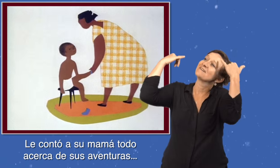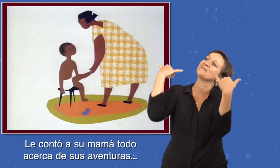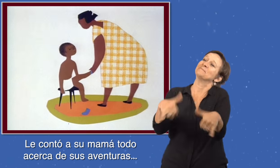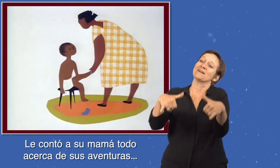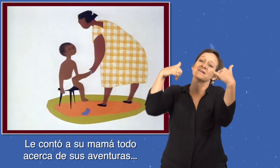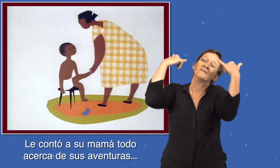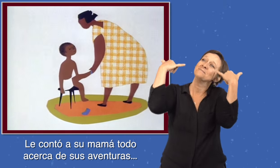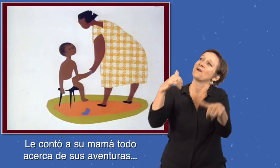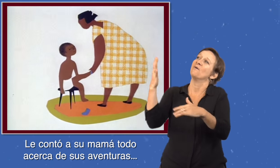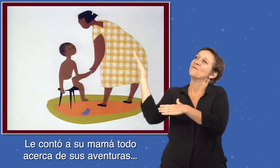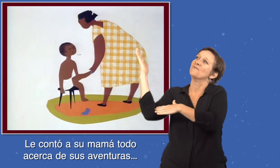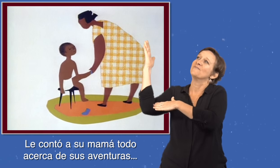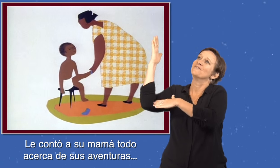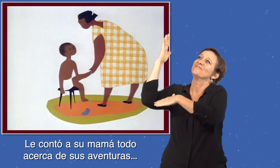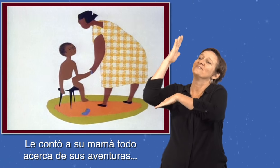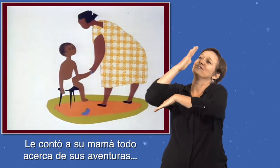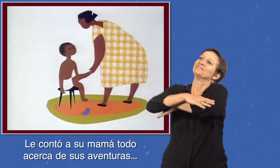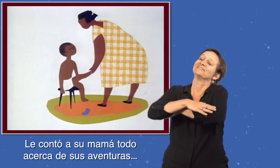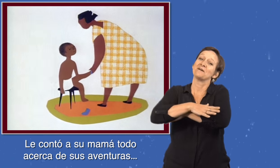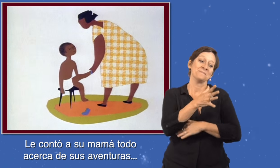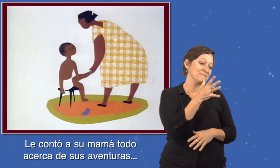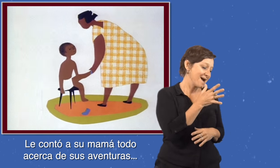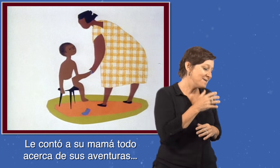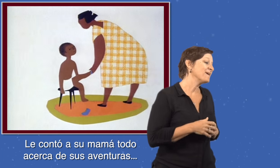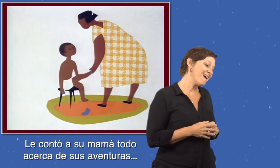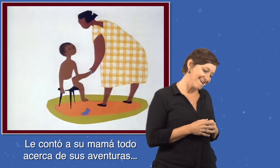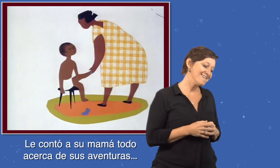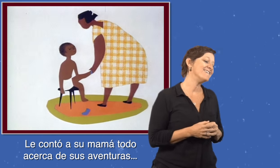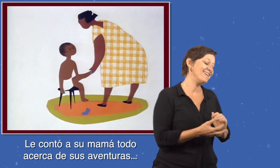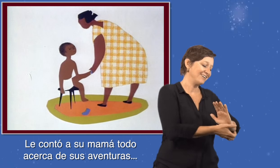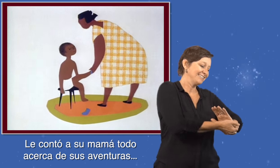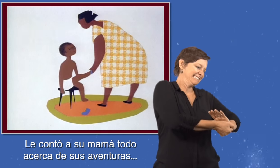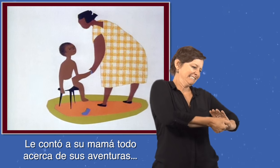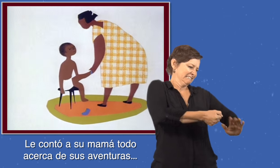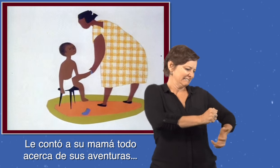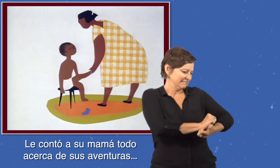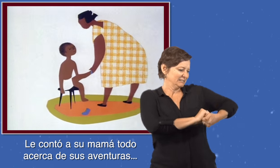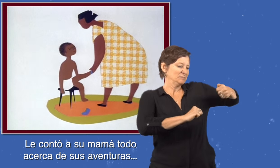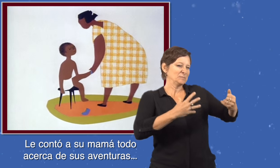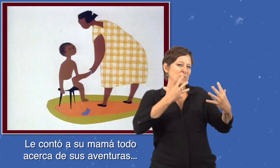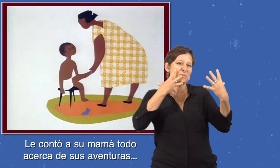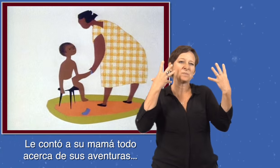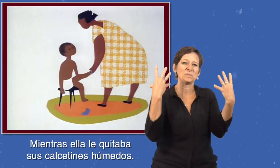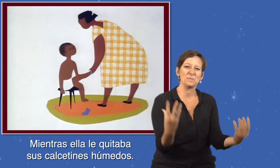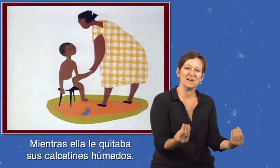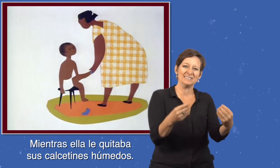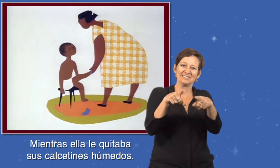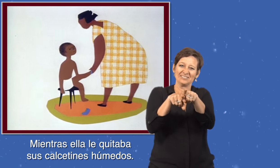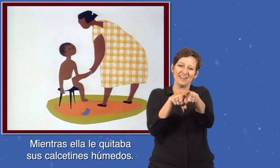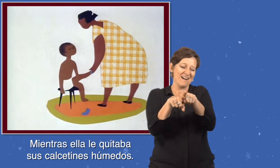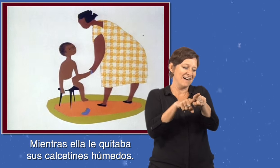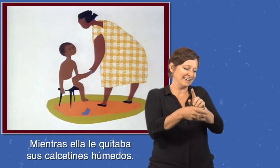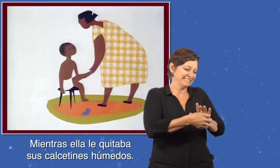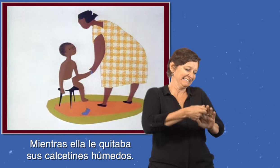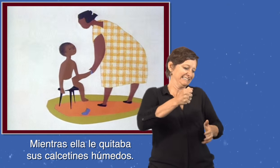Le contó a su mamá todo acerca de sus aventuras. Mientras ella le quitaba sus